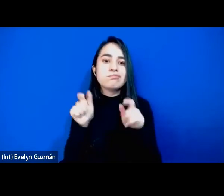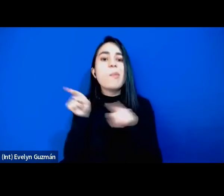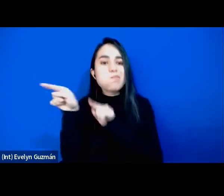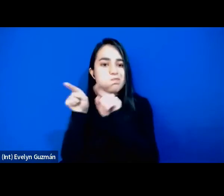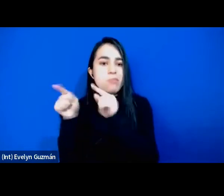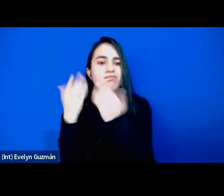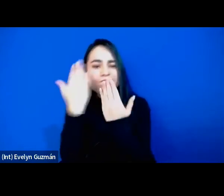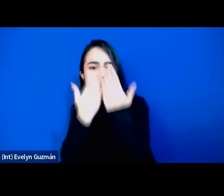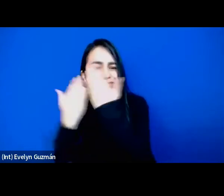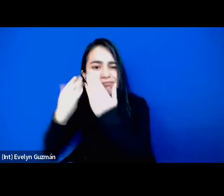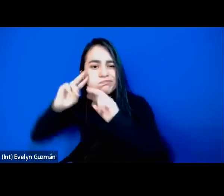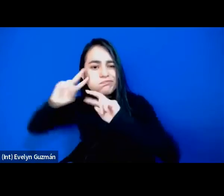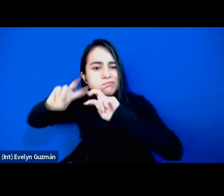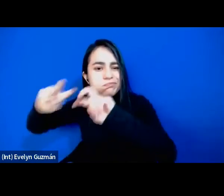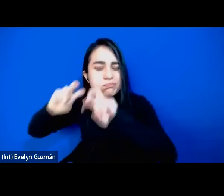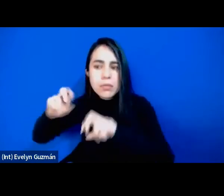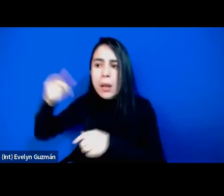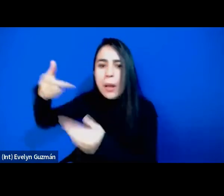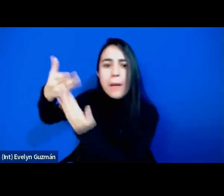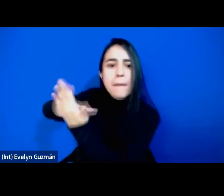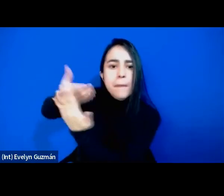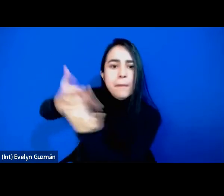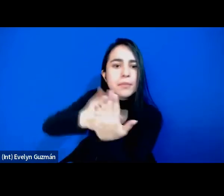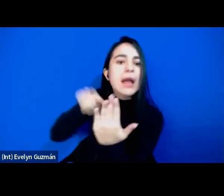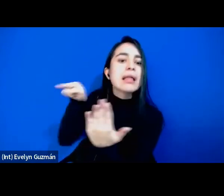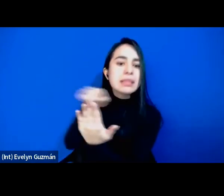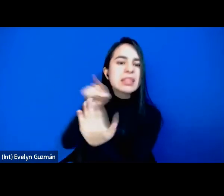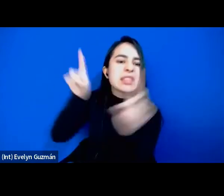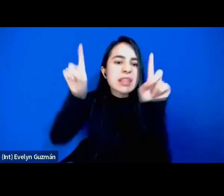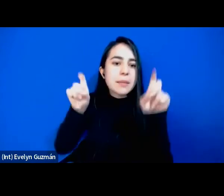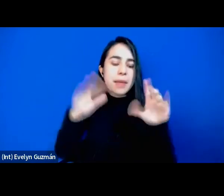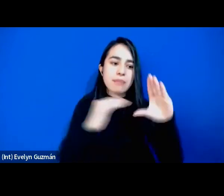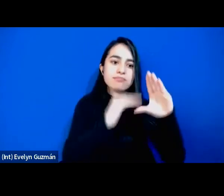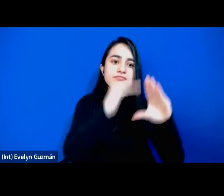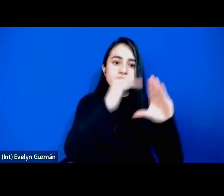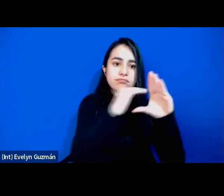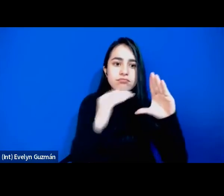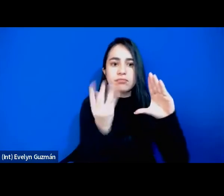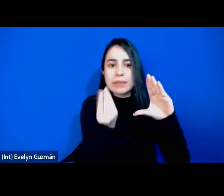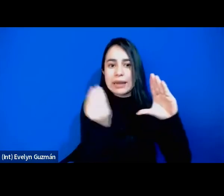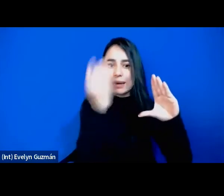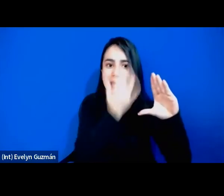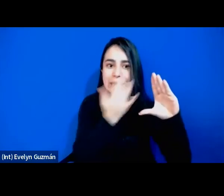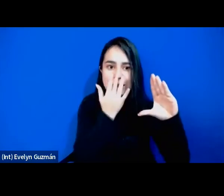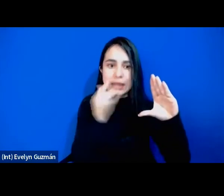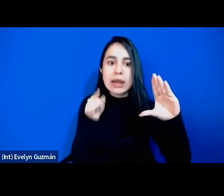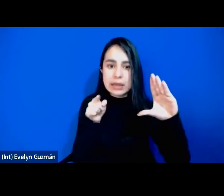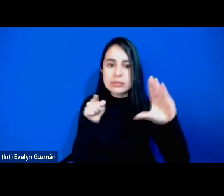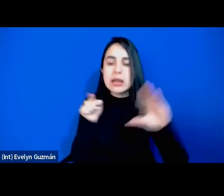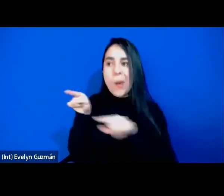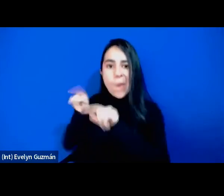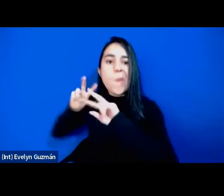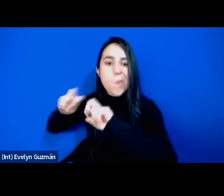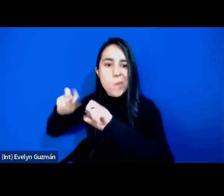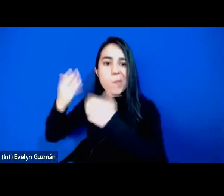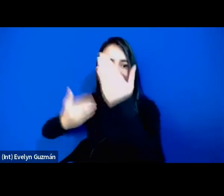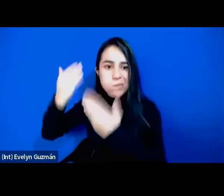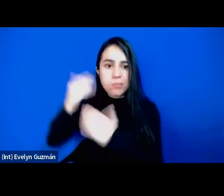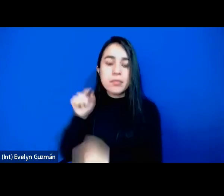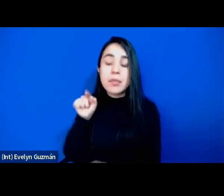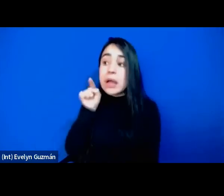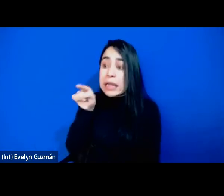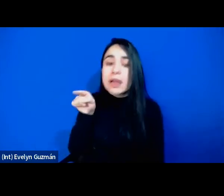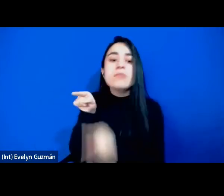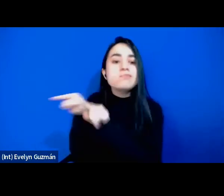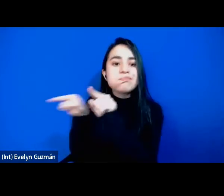sobre las clases medias negras y algunas reflexiones especialmente en el